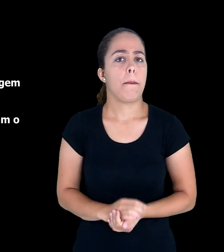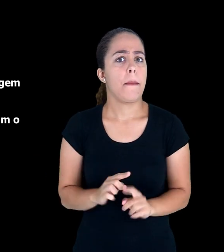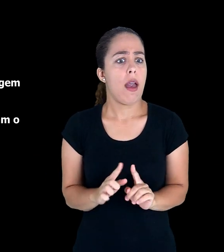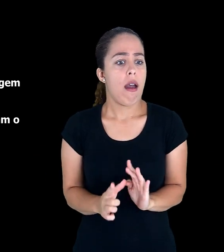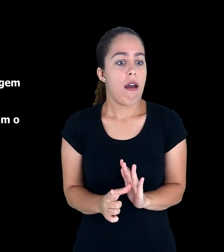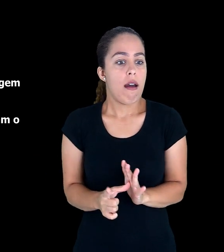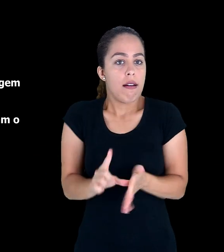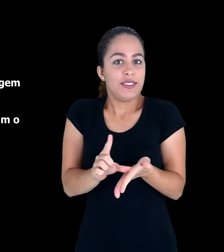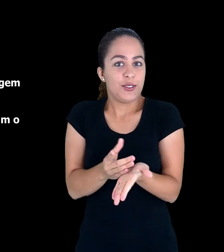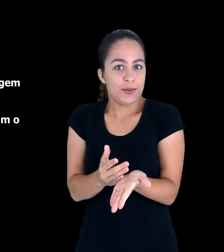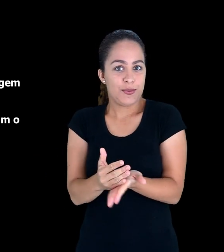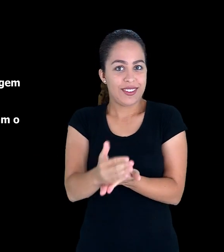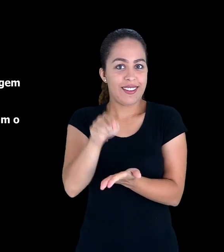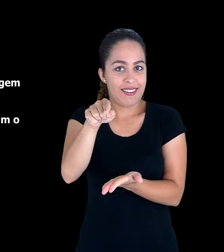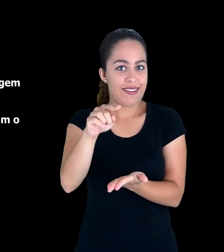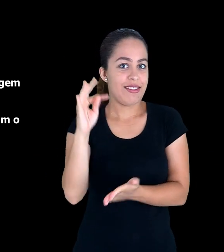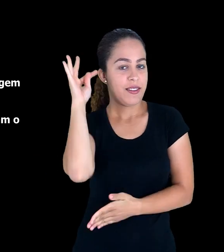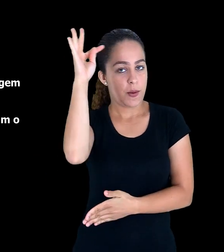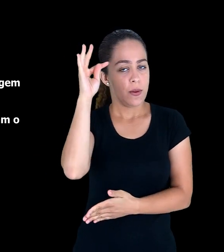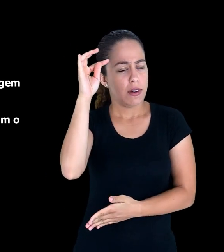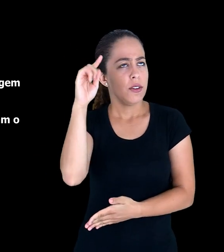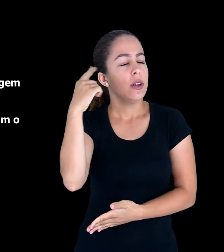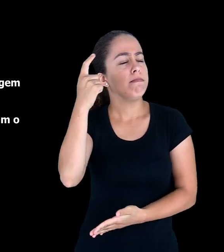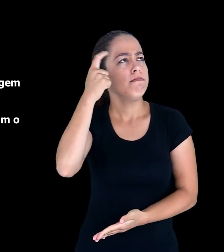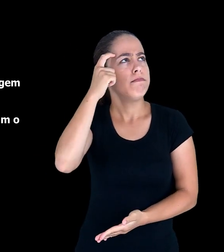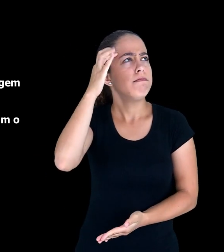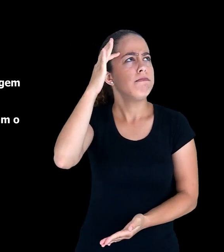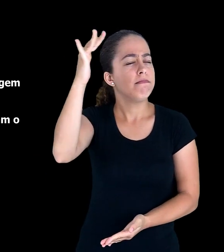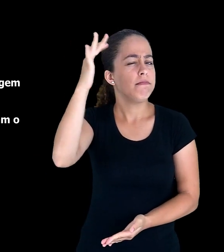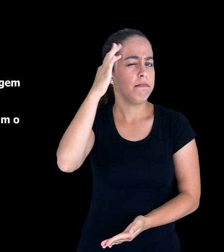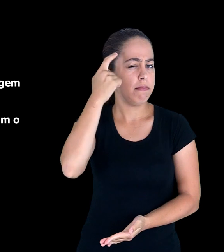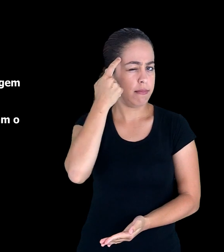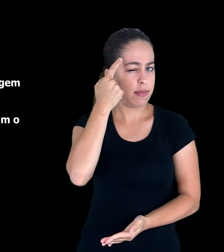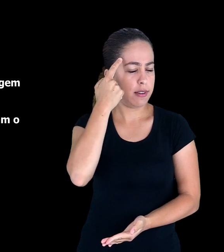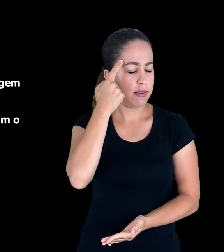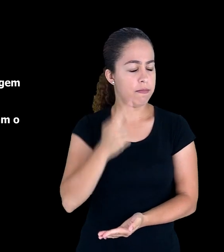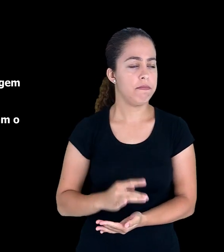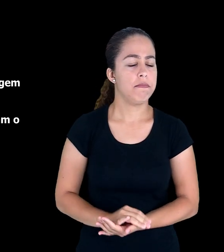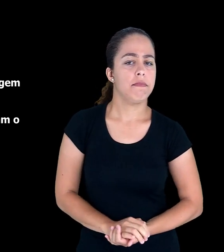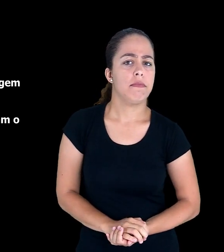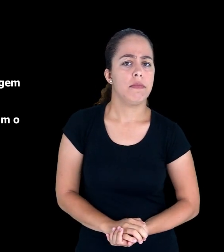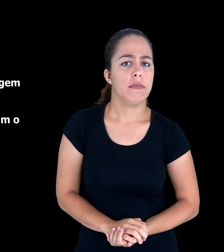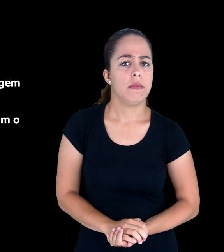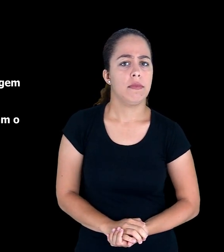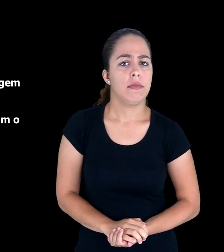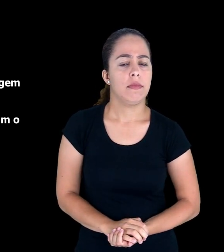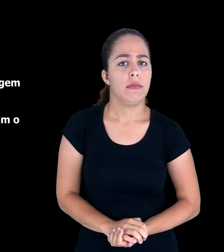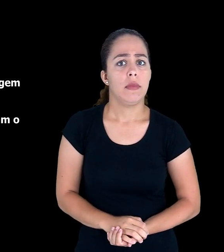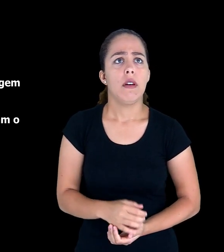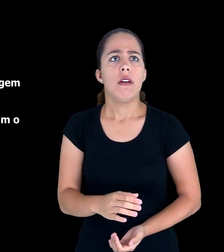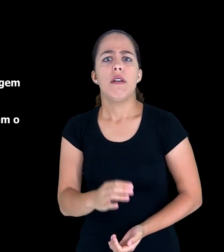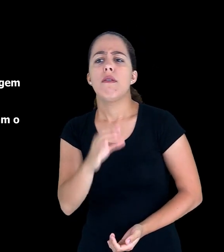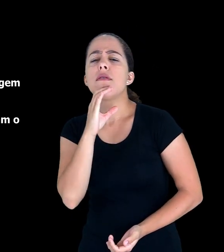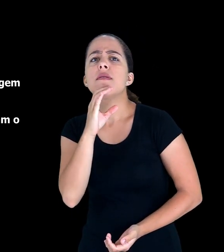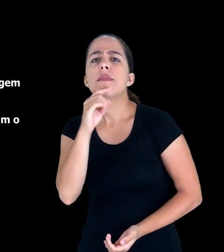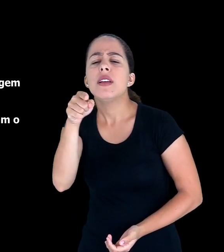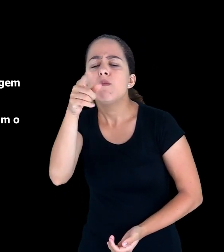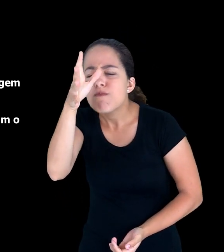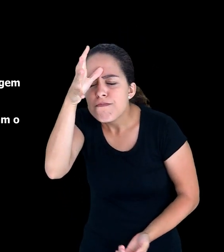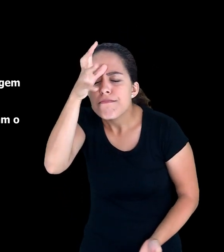diretamente nas teorias, vamos refletir um pouquinho. Como é que o conhecimento é adquirido e como